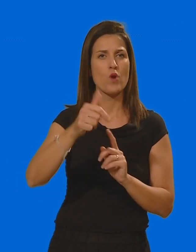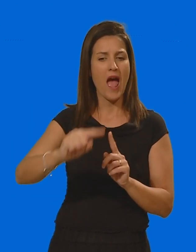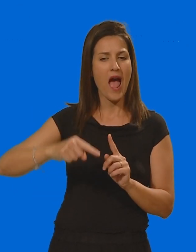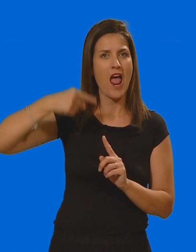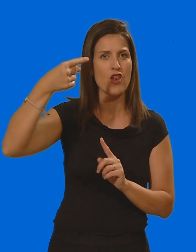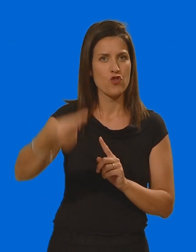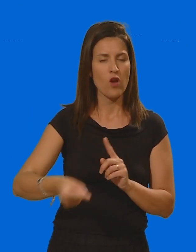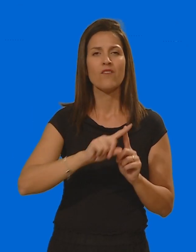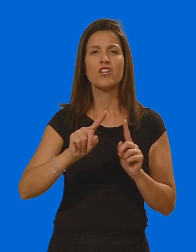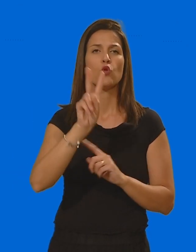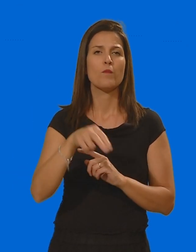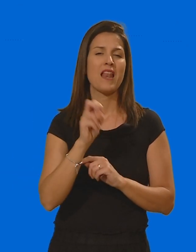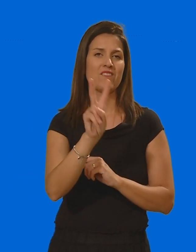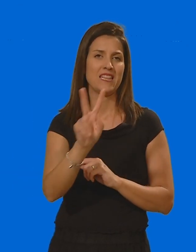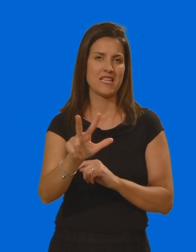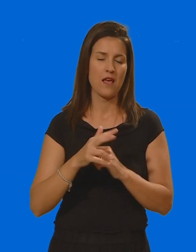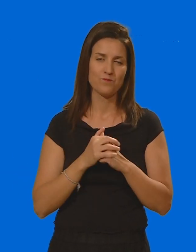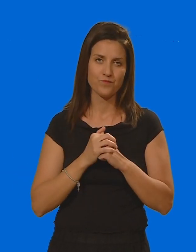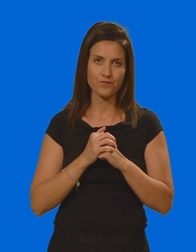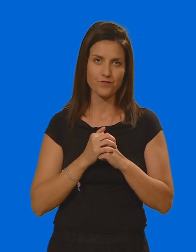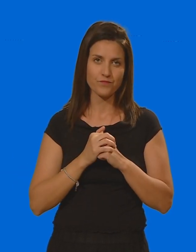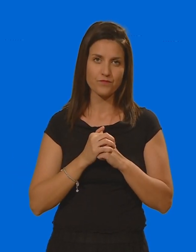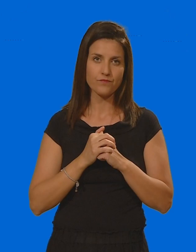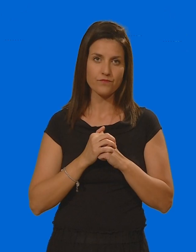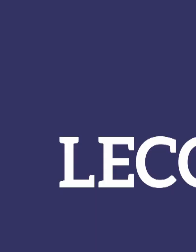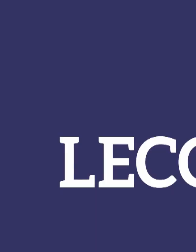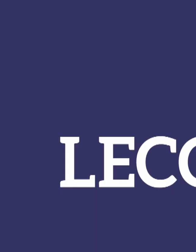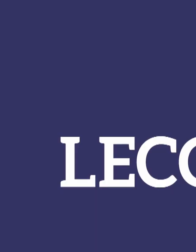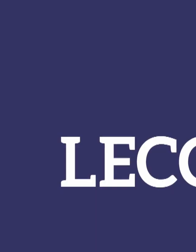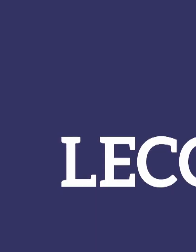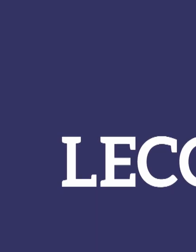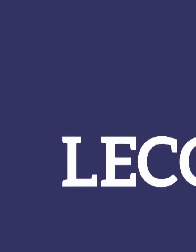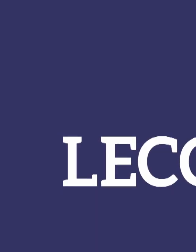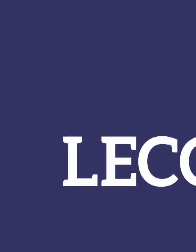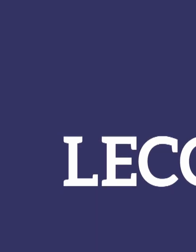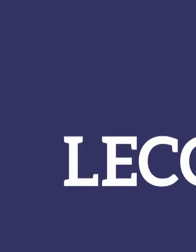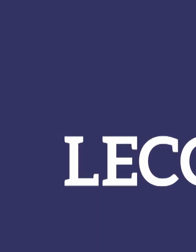2022-2023 Grazie a tutti